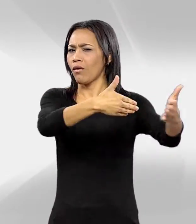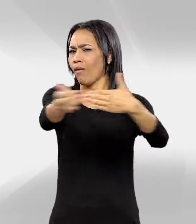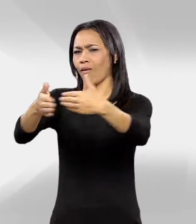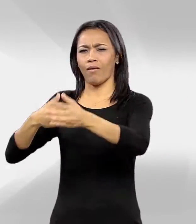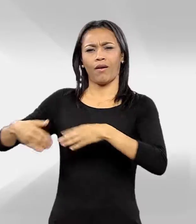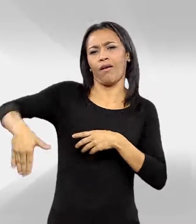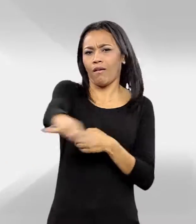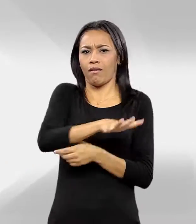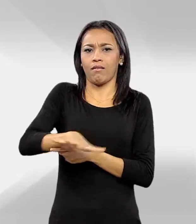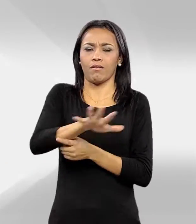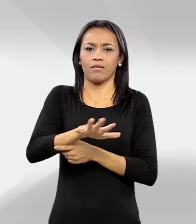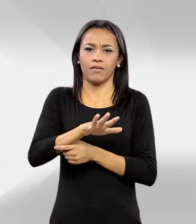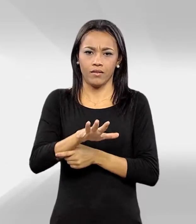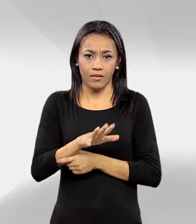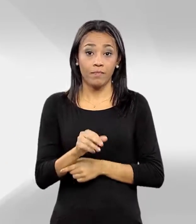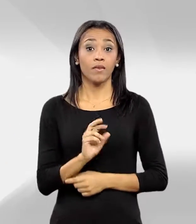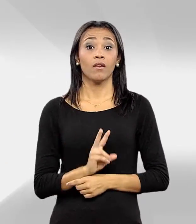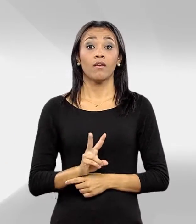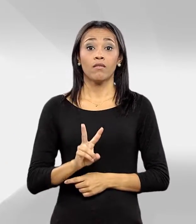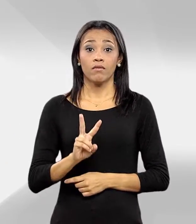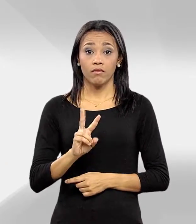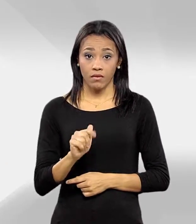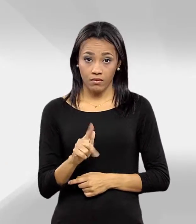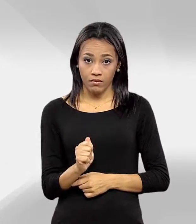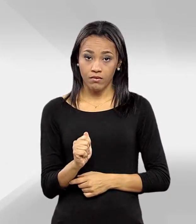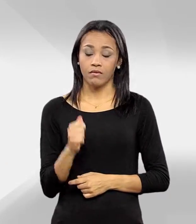formação. Disponibilidade de cargos não há.